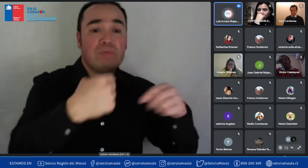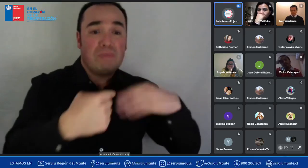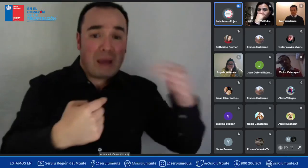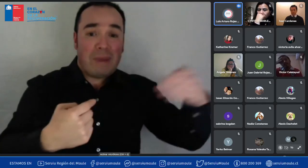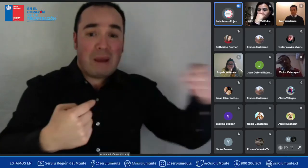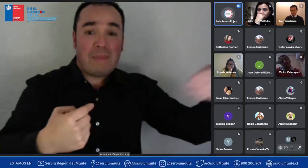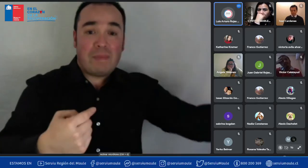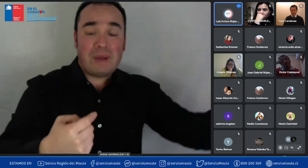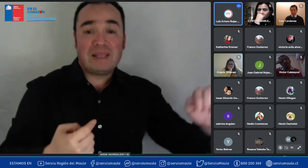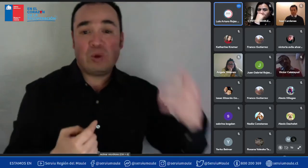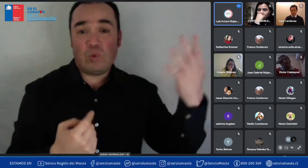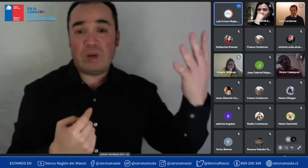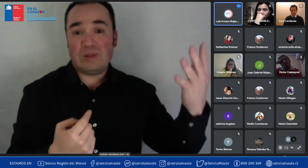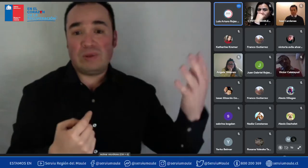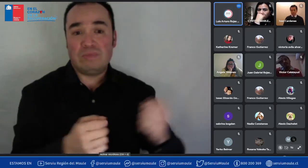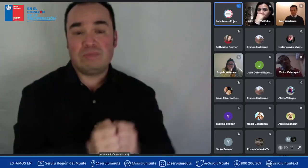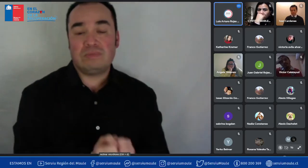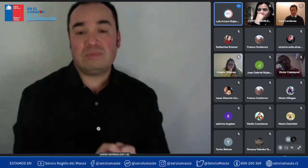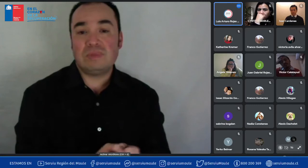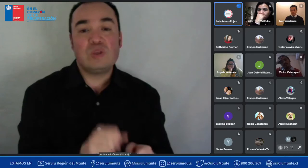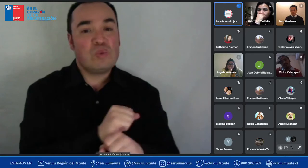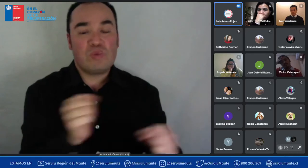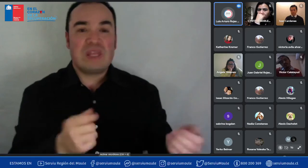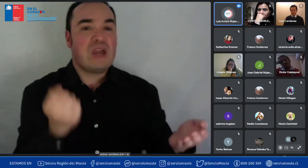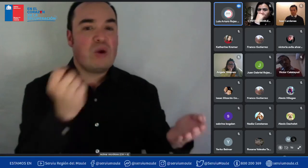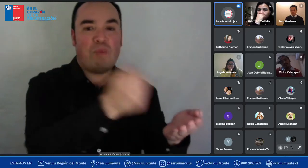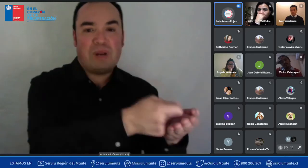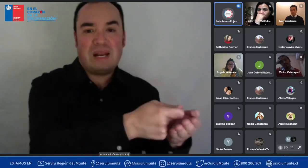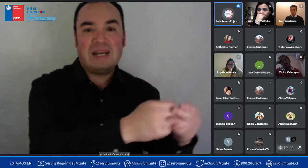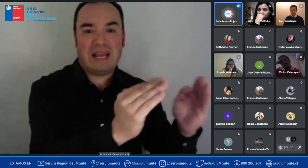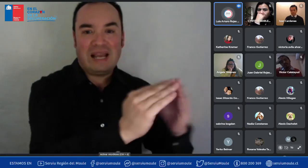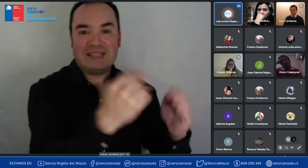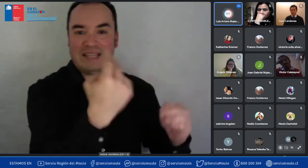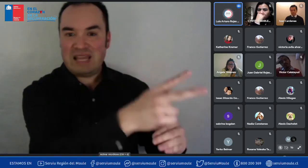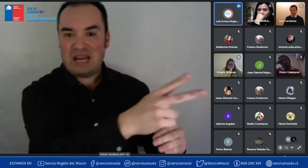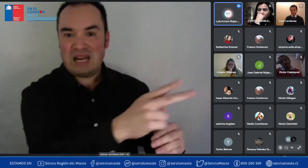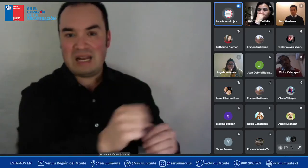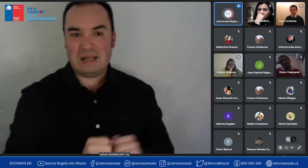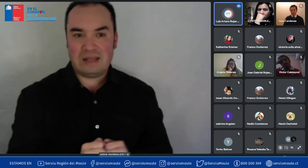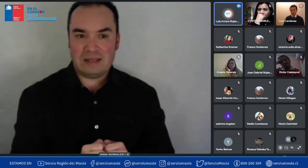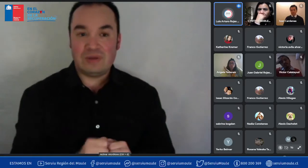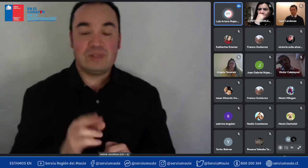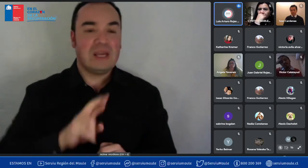por lo tanto para ella la respuesta es que no podría comprarle una vivienda a su hermano